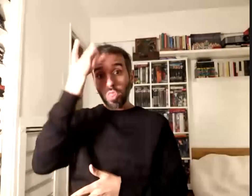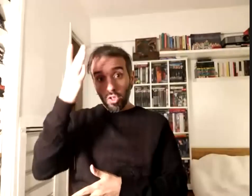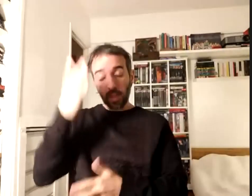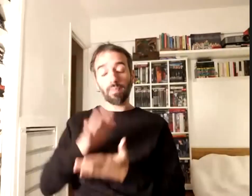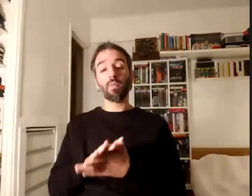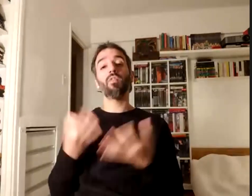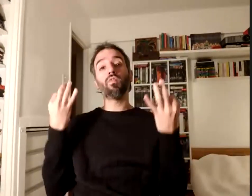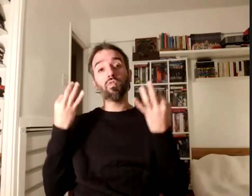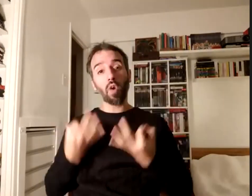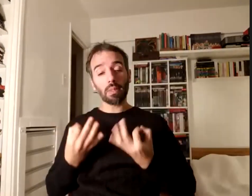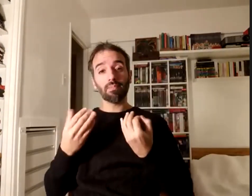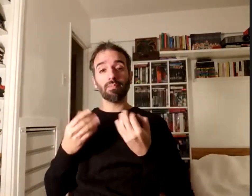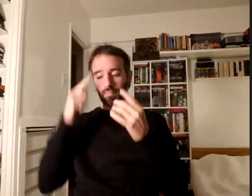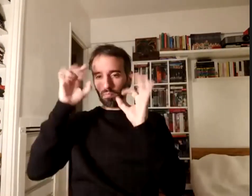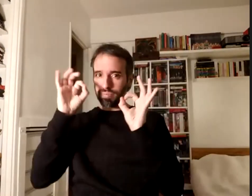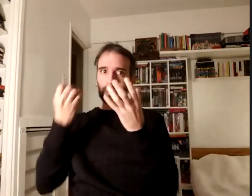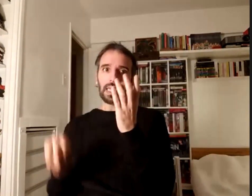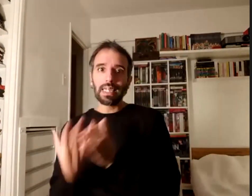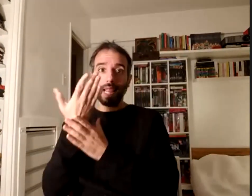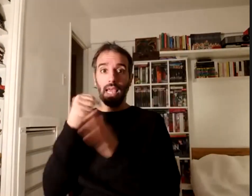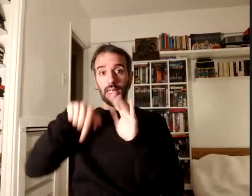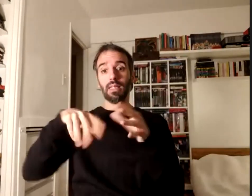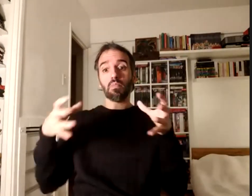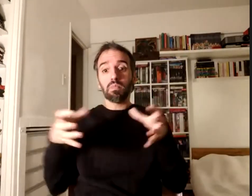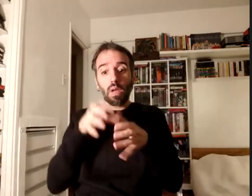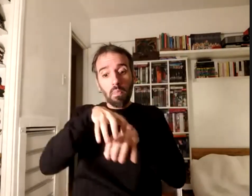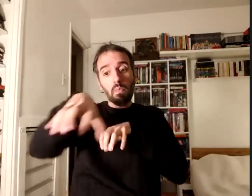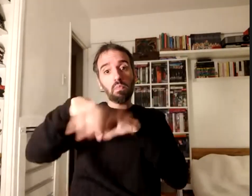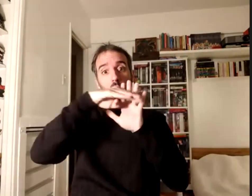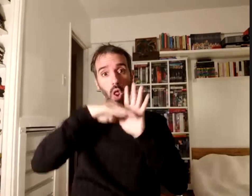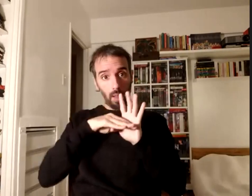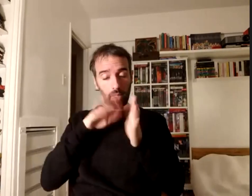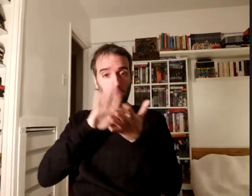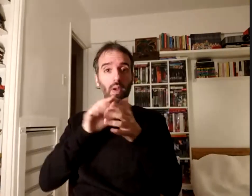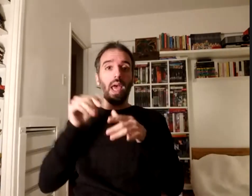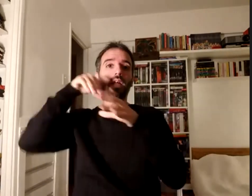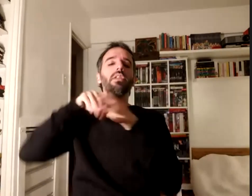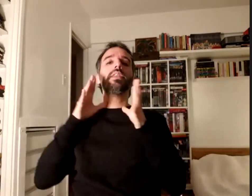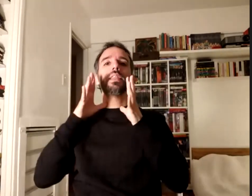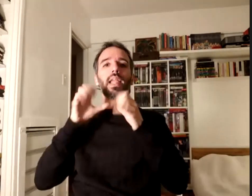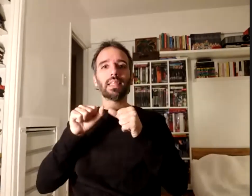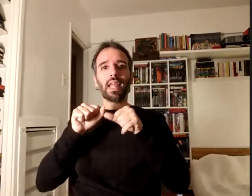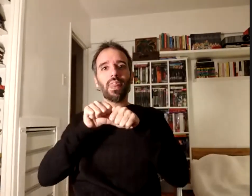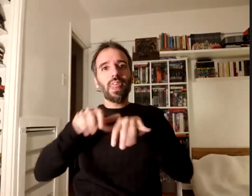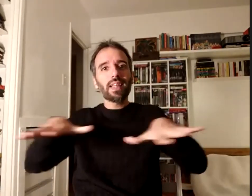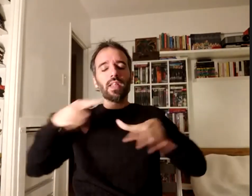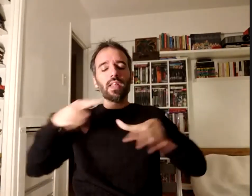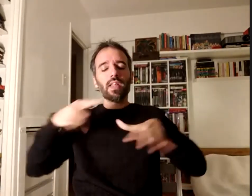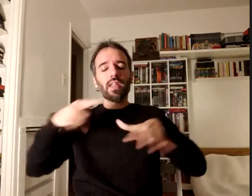crea el programa en el marco de la Secretaría de Extensión Universitaria y Bienestar Estudiantil con